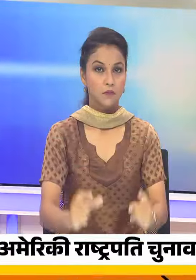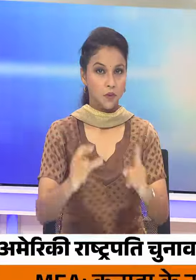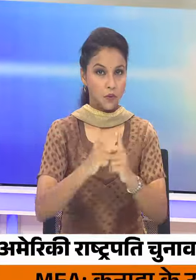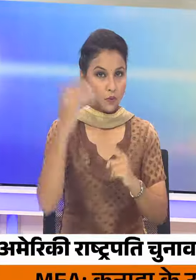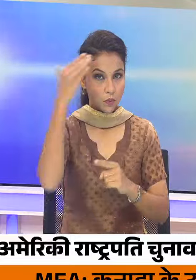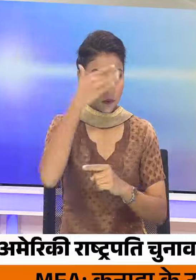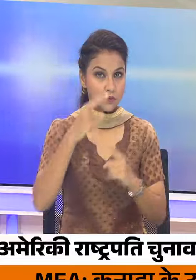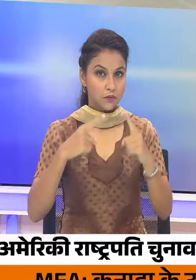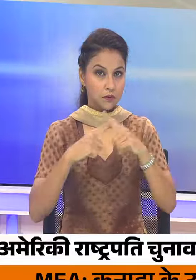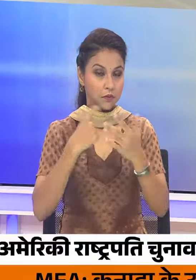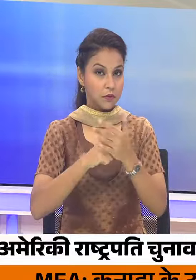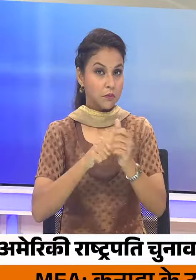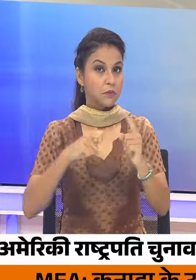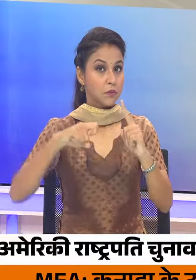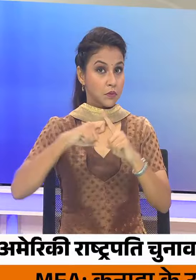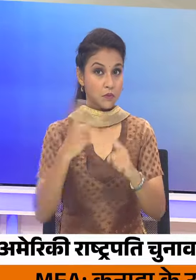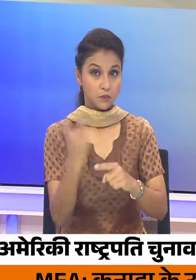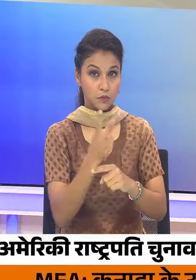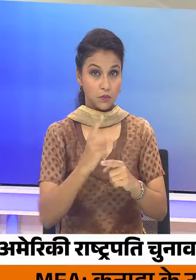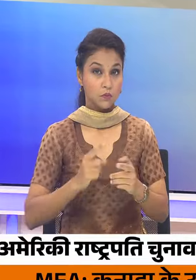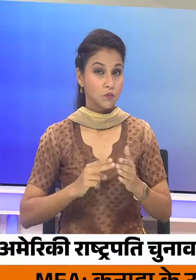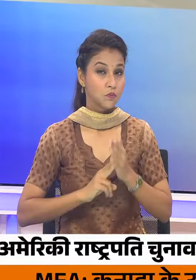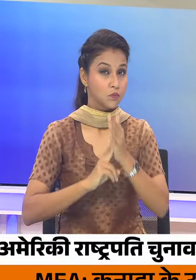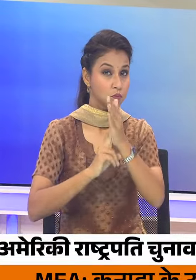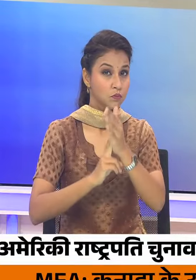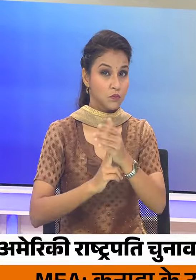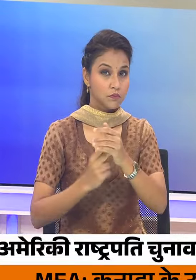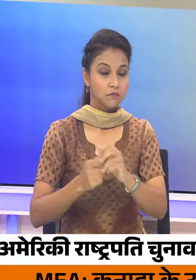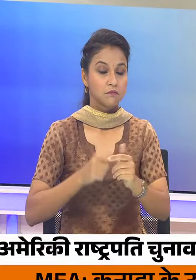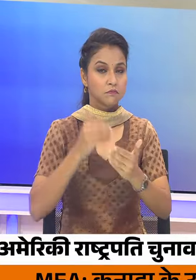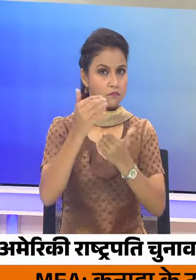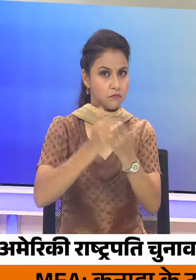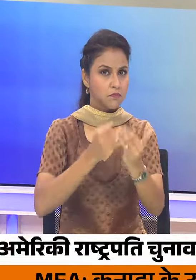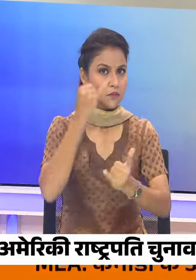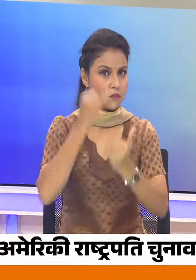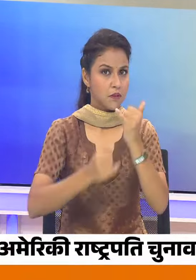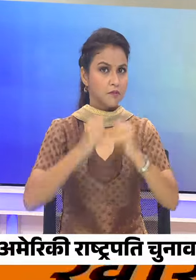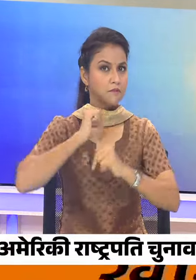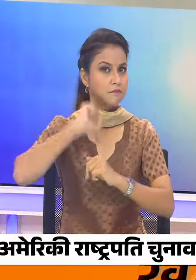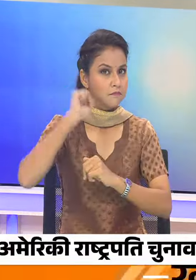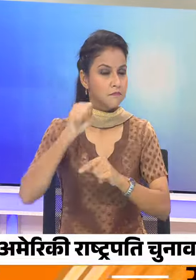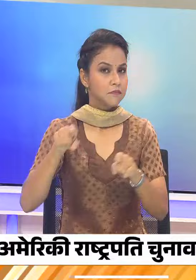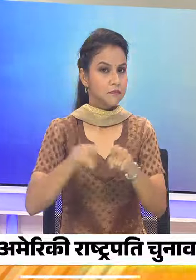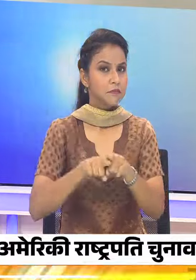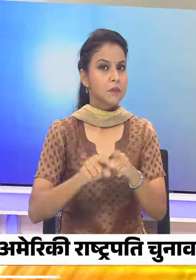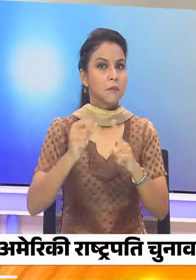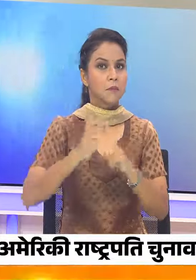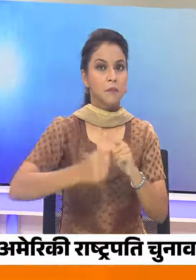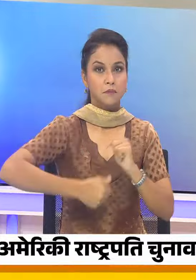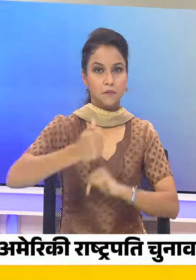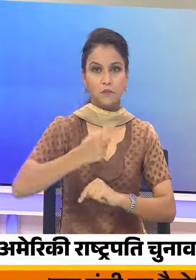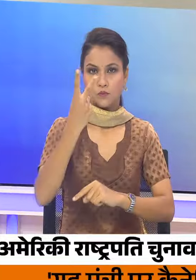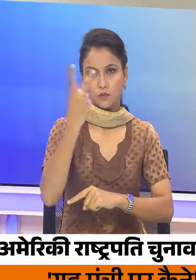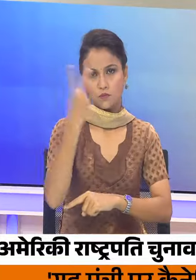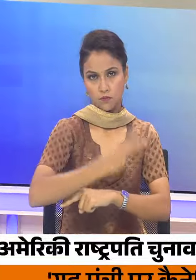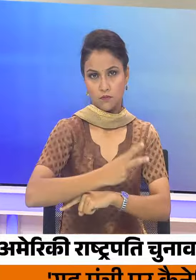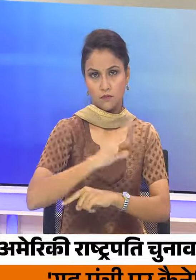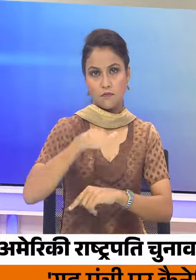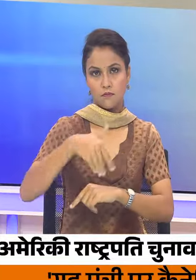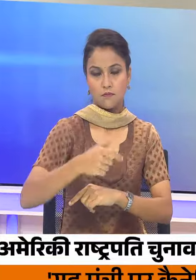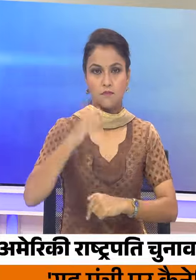डॉनल्ड्ट्रम्प और कमला हैस ने उत्री कारोलीना में किया अंतिन दौर का प्रचार अमेरिका में राश्पती चुनाफ के लिए महज दू दू दिन बाती